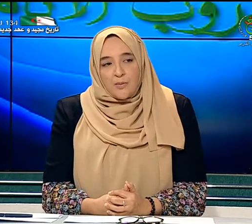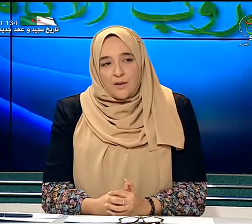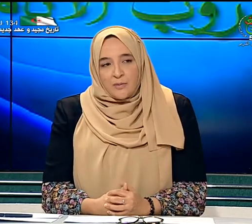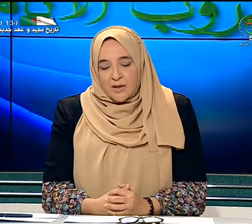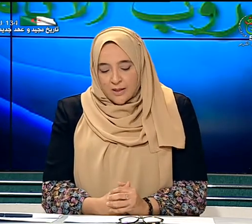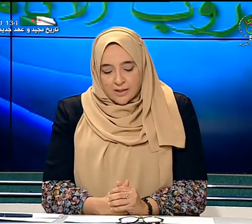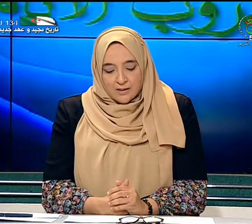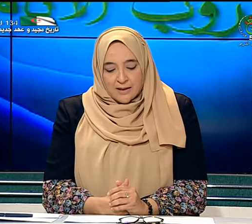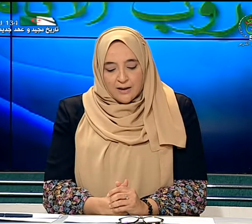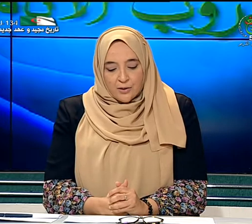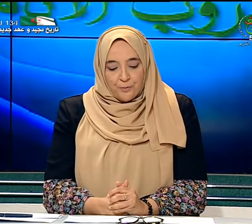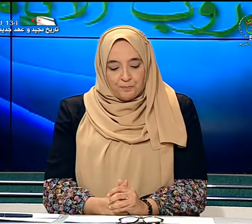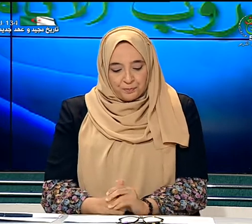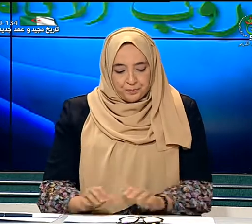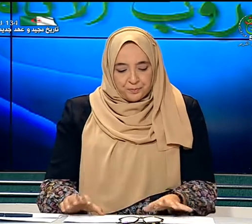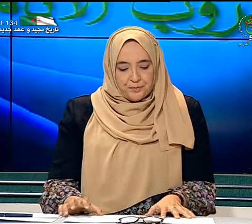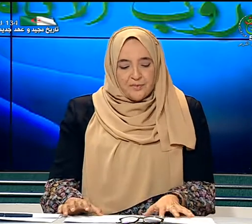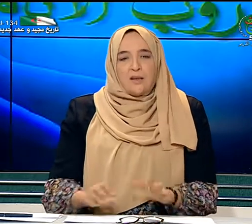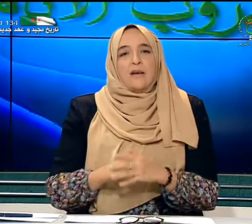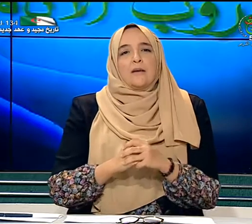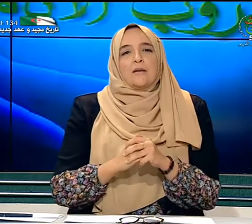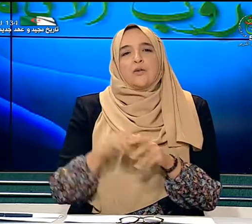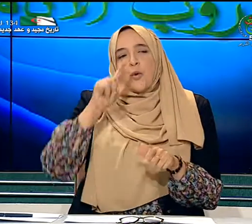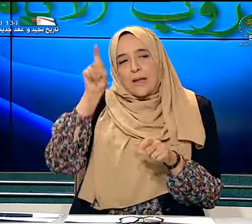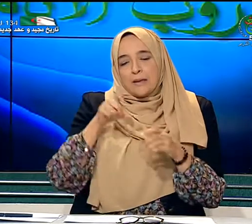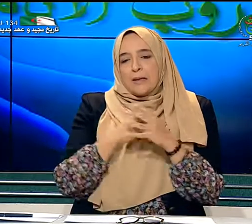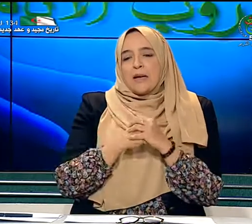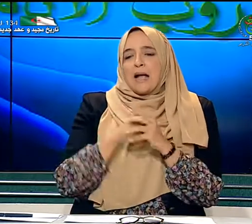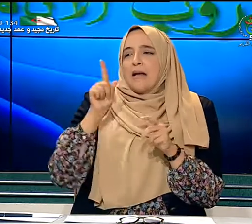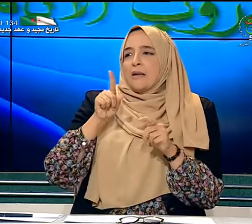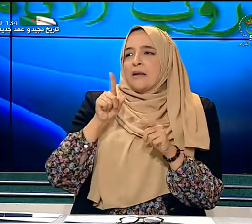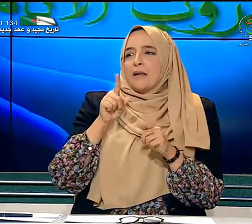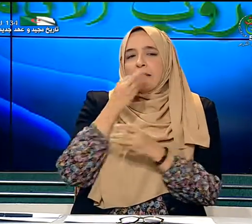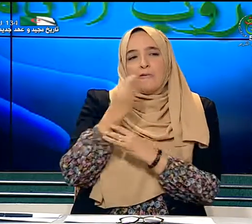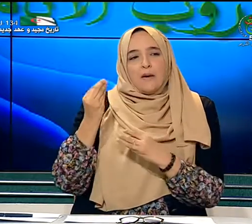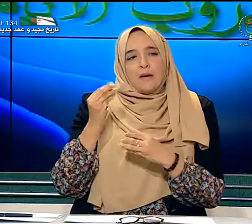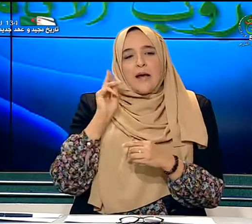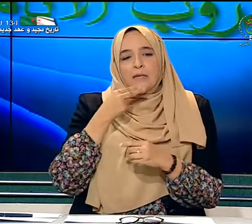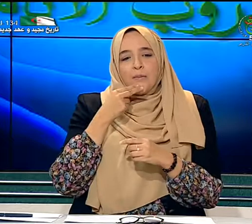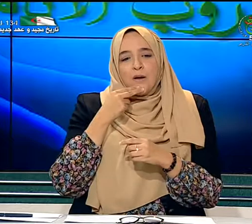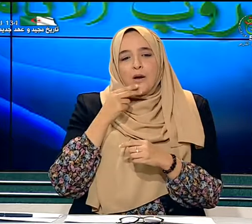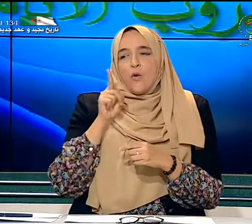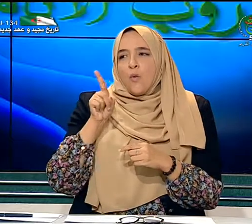بمدارس صغار الصم سؤال هل الطفل الأصم هو